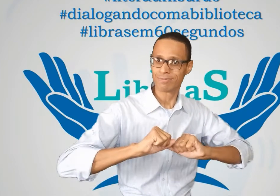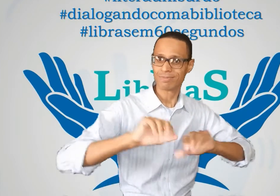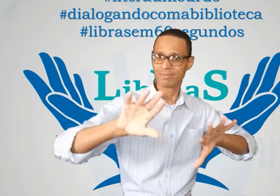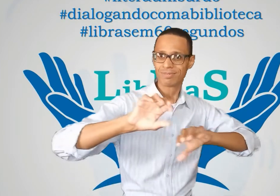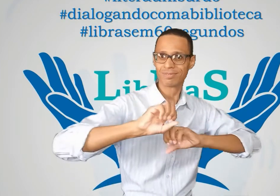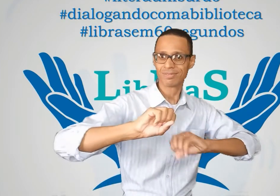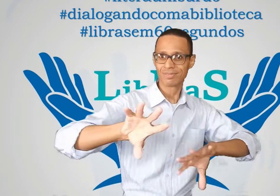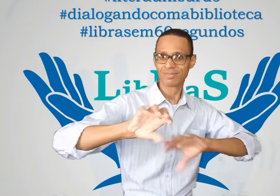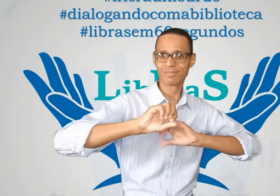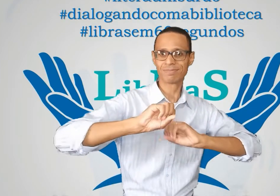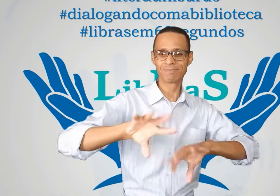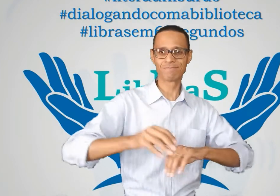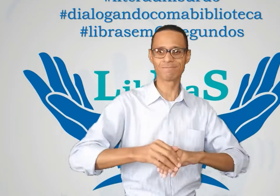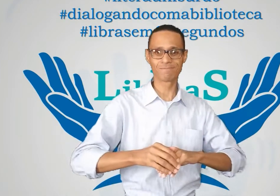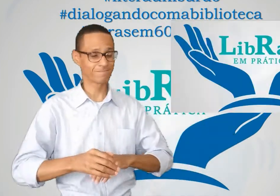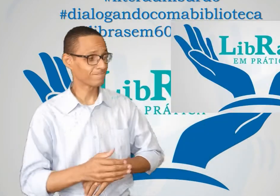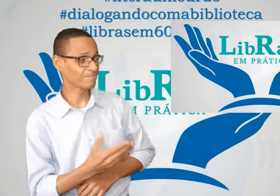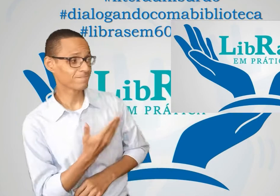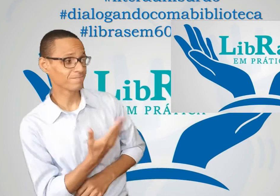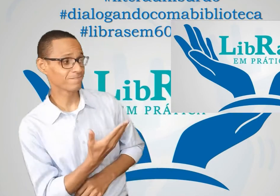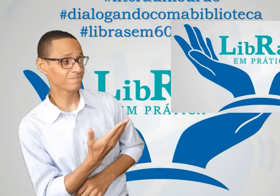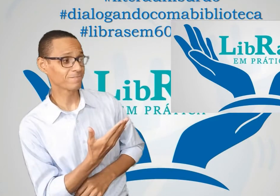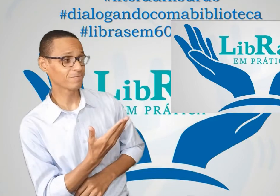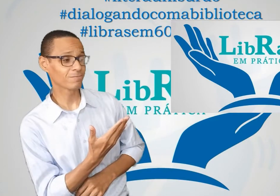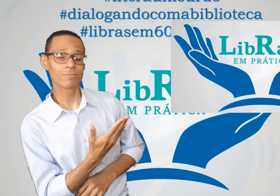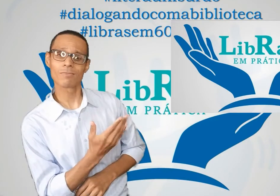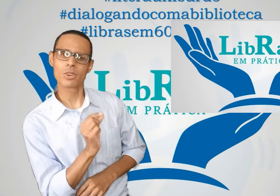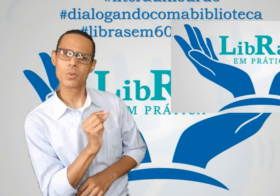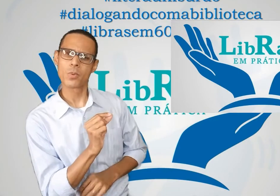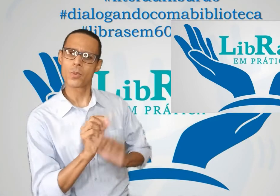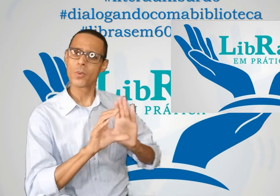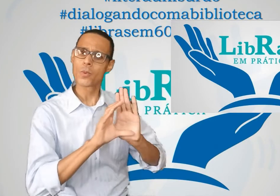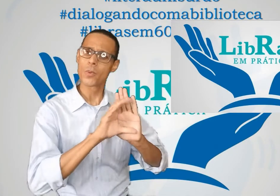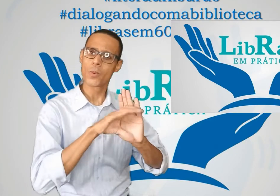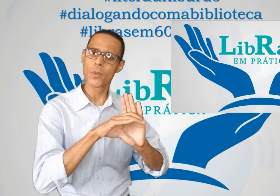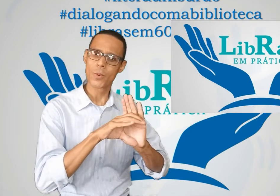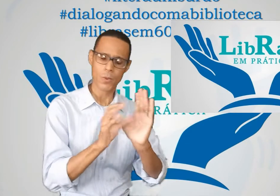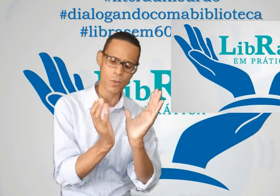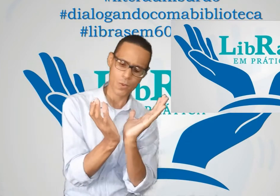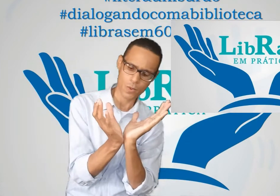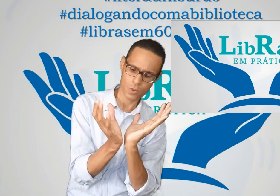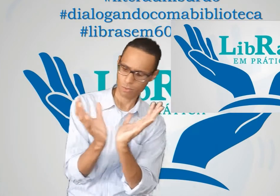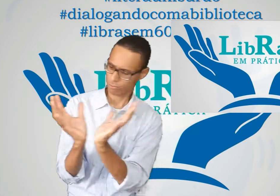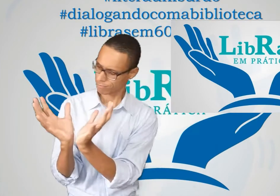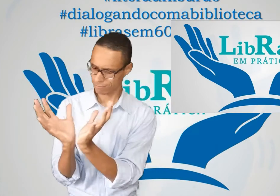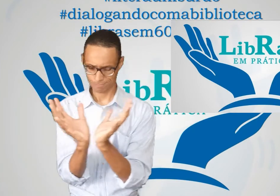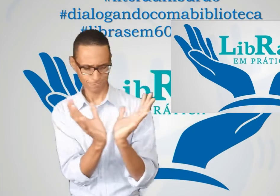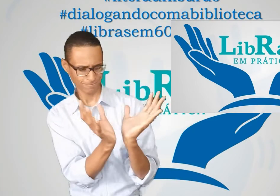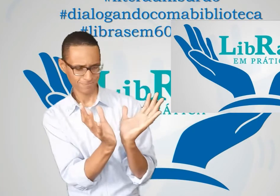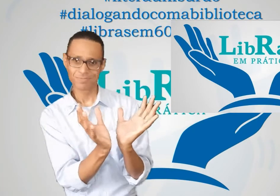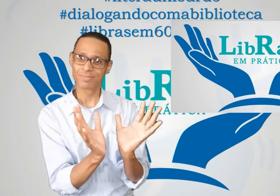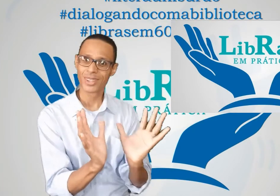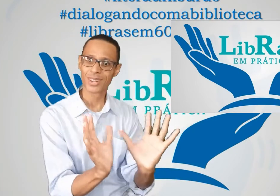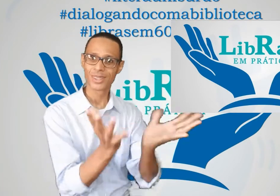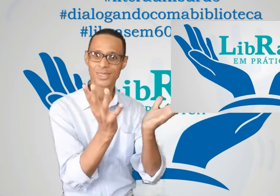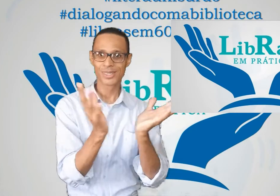E por isso, essas mãos dizem muito sobre o meu objetivo para com você.